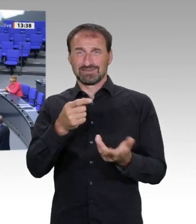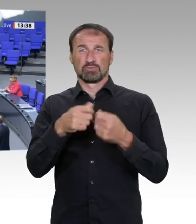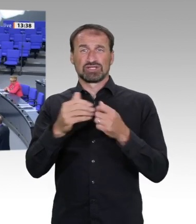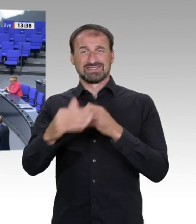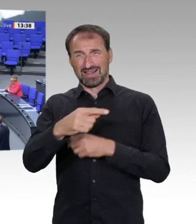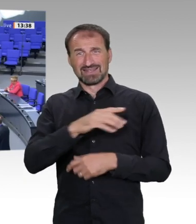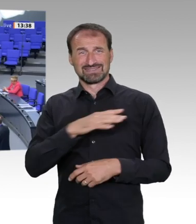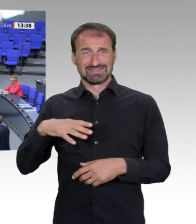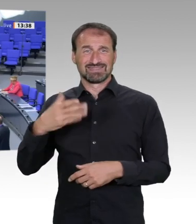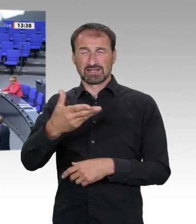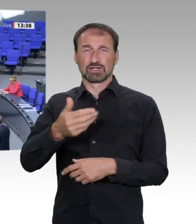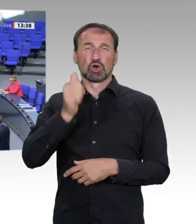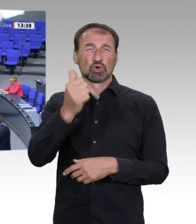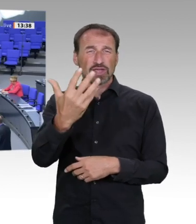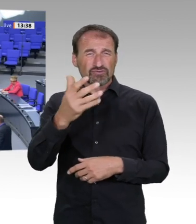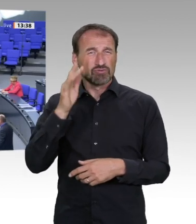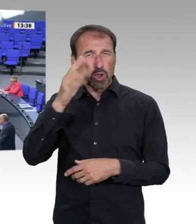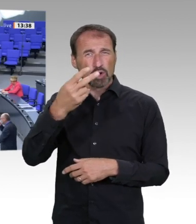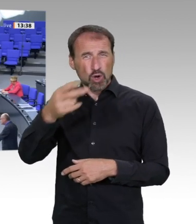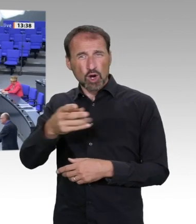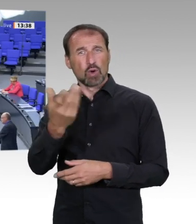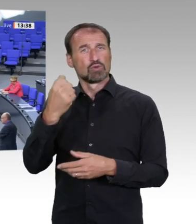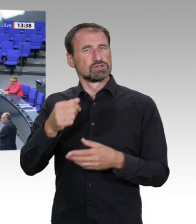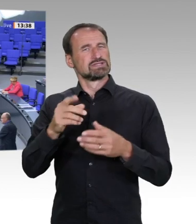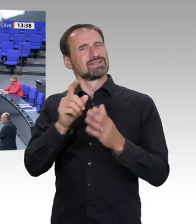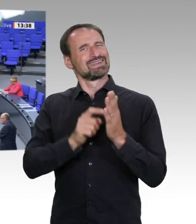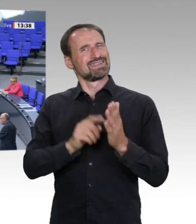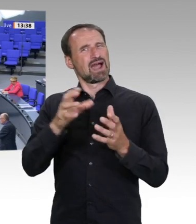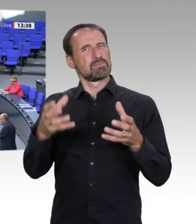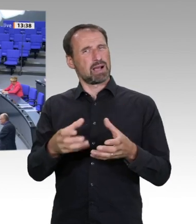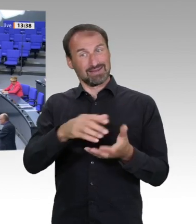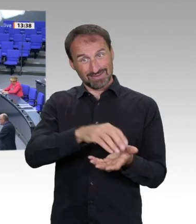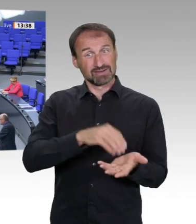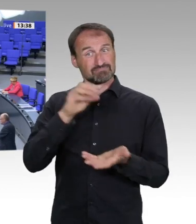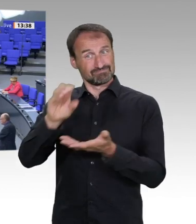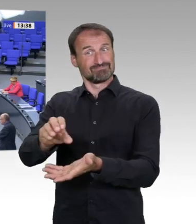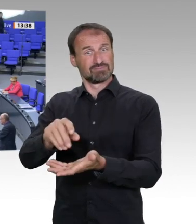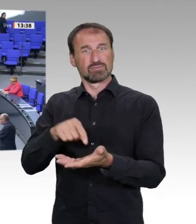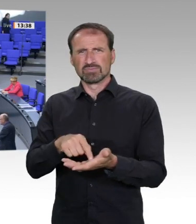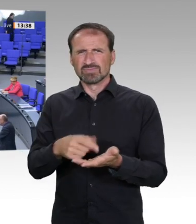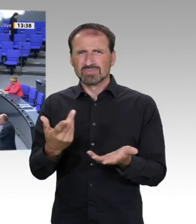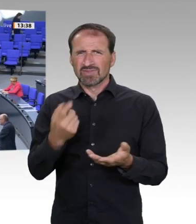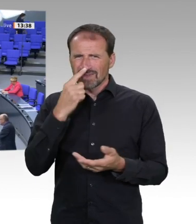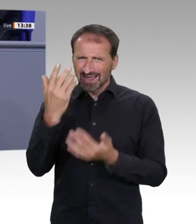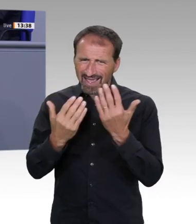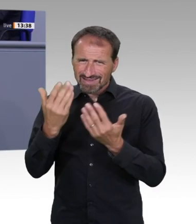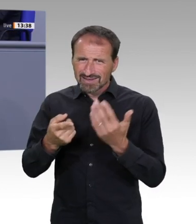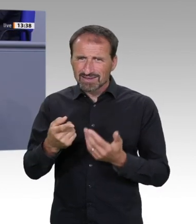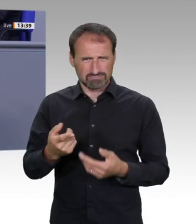Regierung, von der Sie reden. Und es gibt kaum ein Land, was wirtschaftspolitisch so stark durch diese Krise gekommen ist wie wir. Und Sie